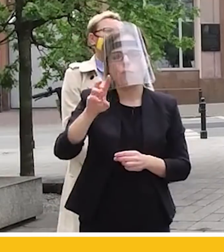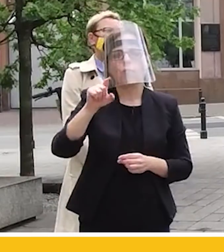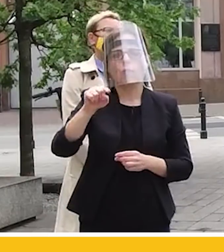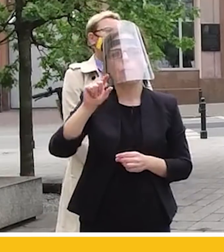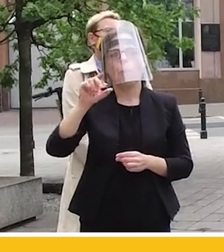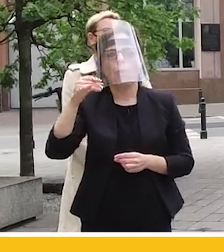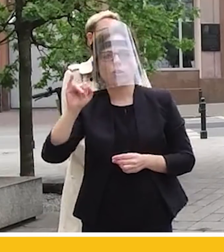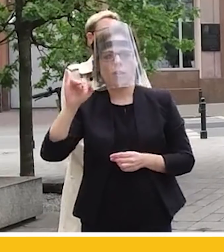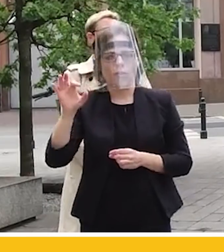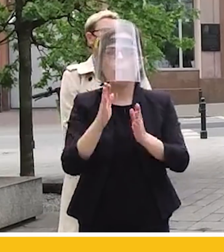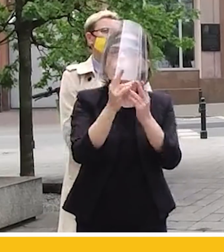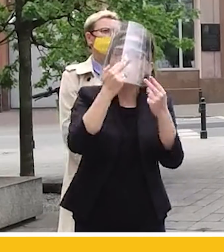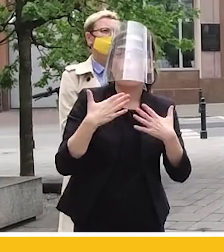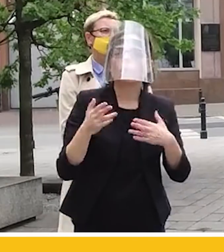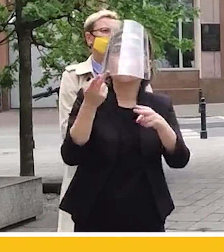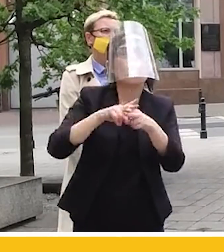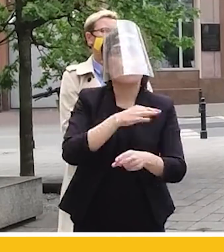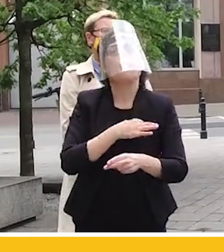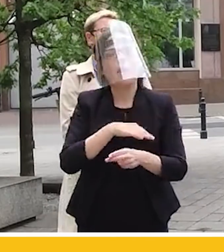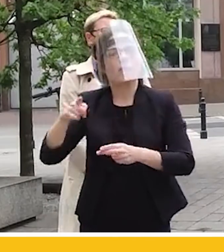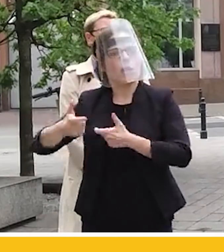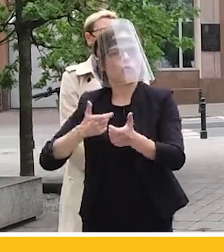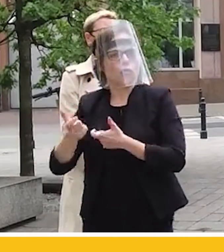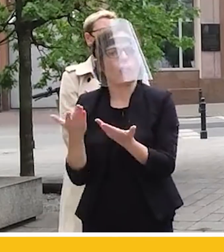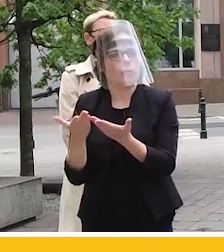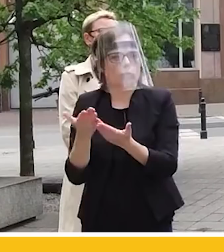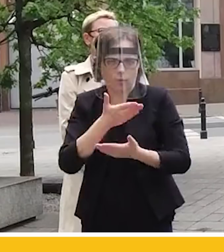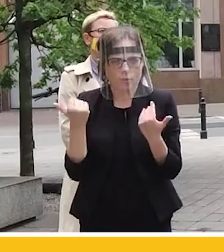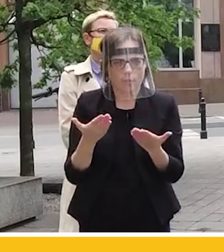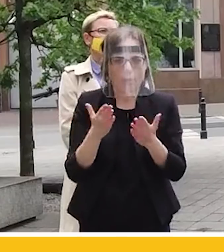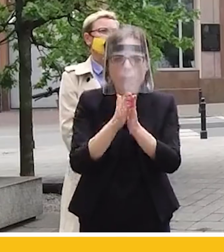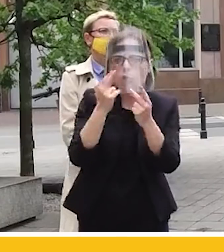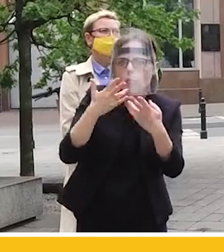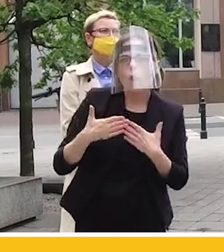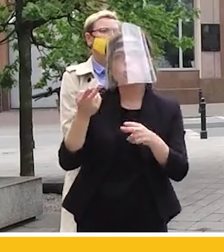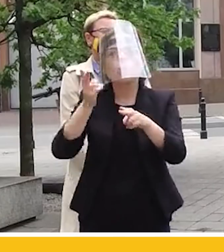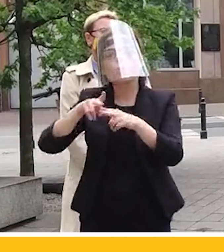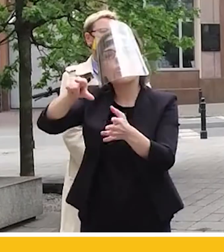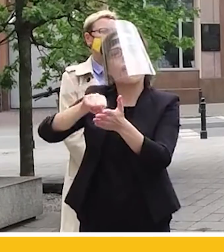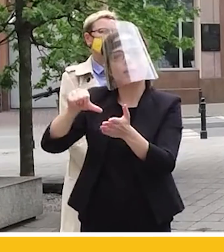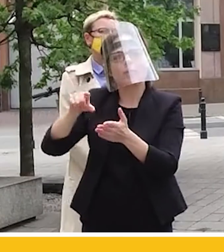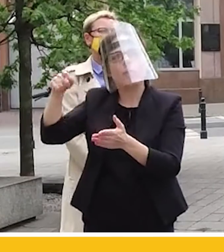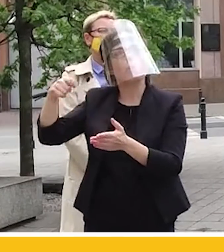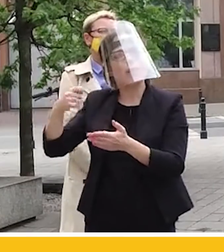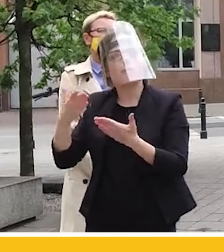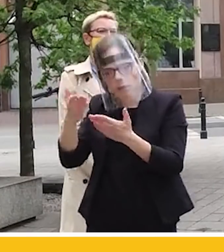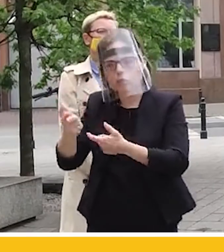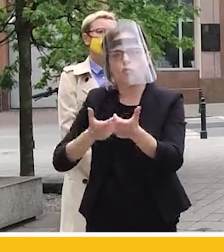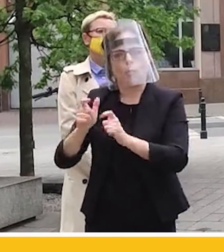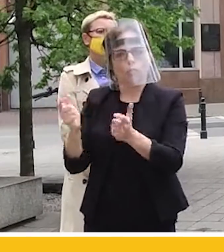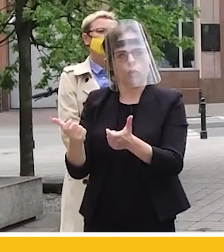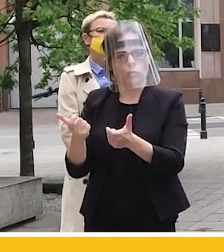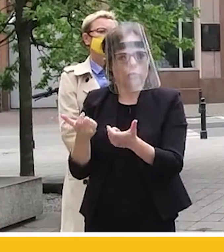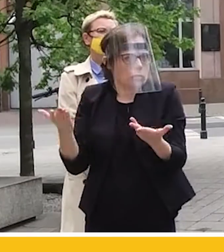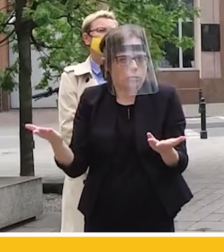partię polityczną, która taką inicjatywę podjęła. Pokażcie mi sztab wyborczy, który takie inicjatywy podjął. My uważamy, że jest to nasza